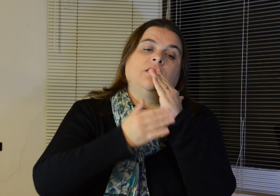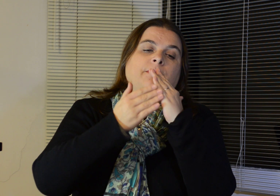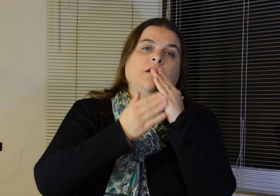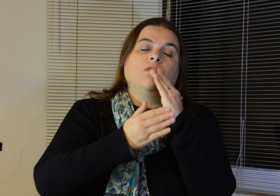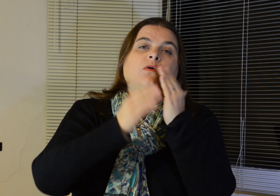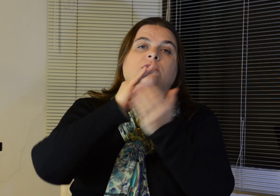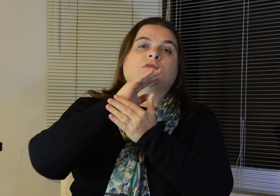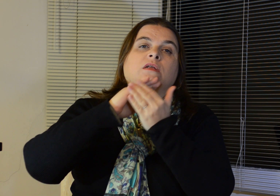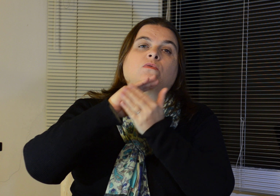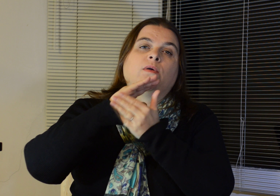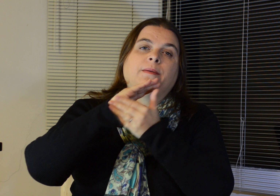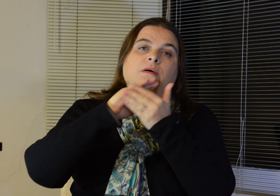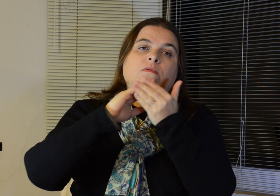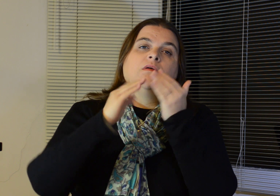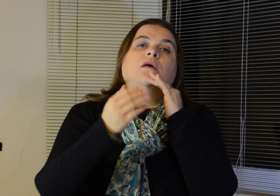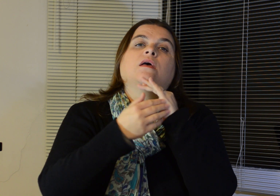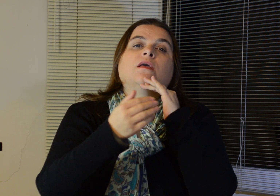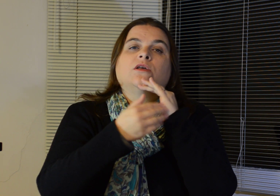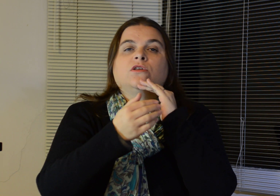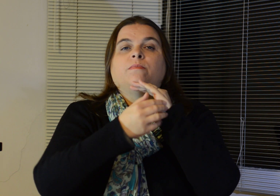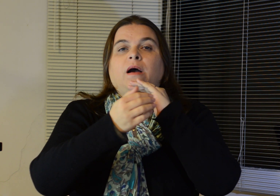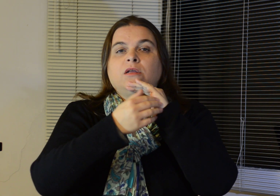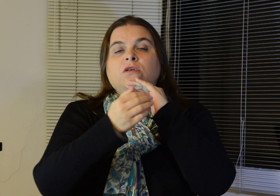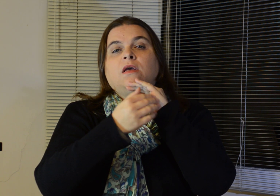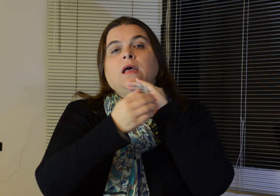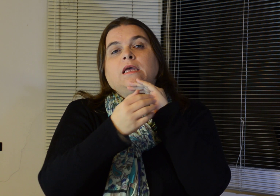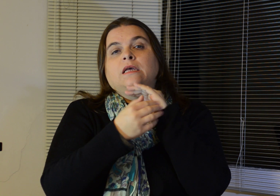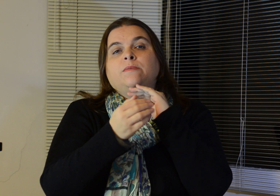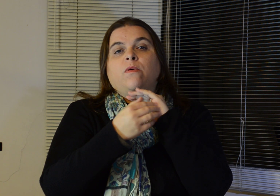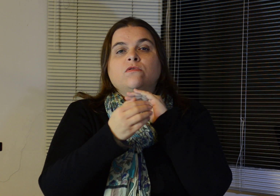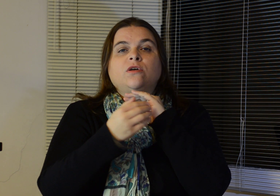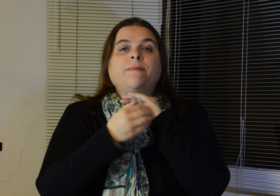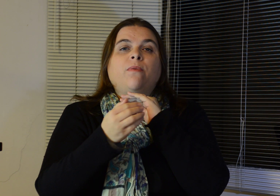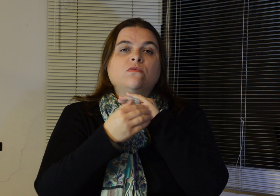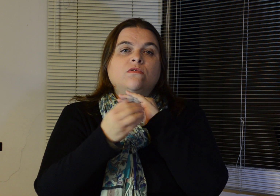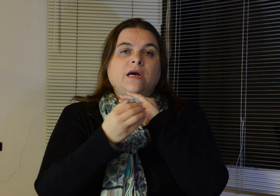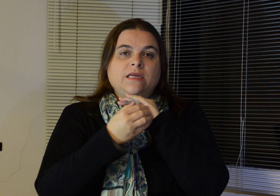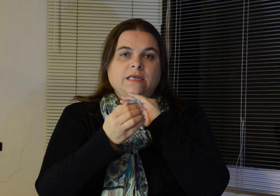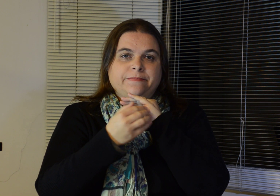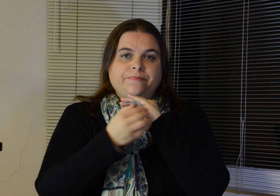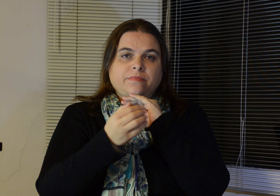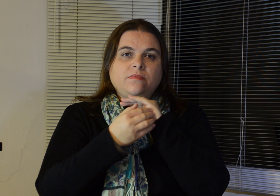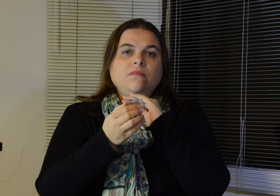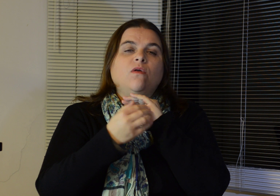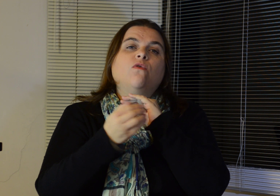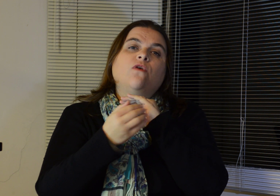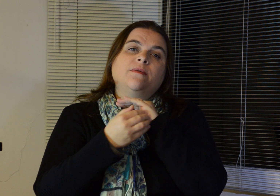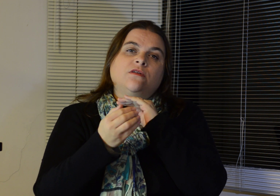na mão, pode ser usado em qualquer mão, que a gente bate, e esse ponto chama ponto do Karatê. Conforme a gente